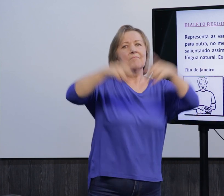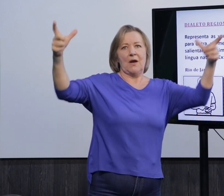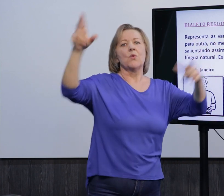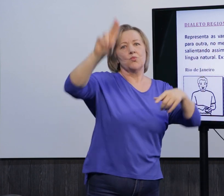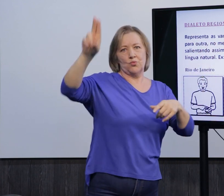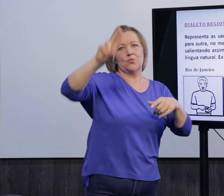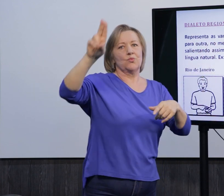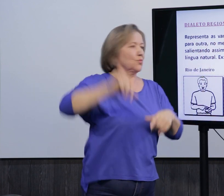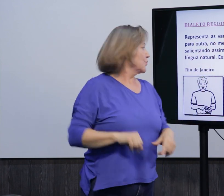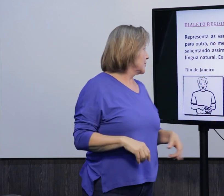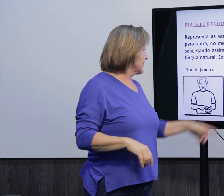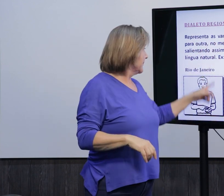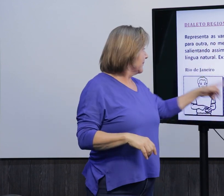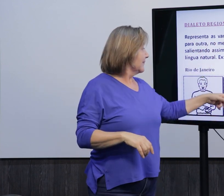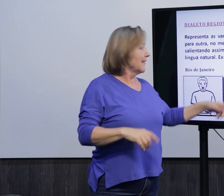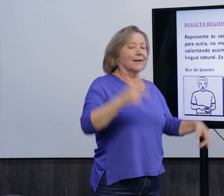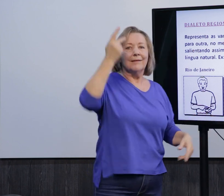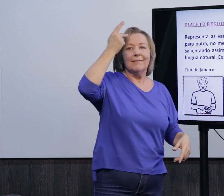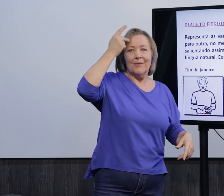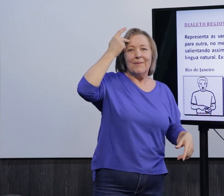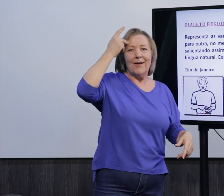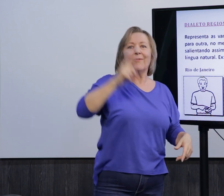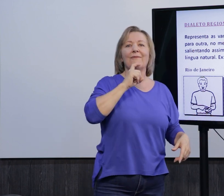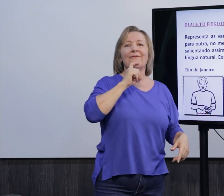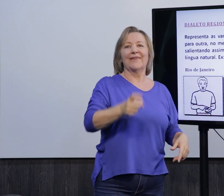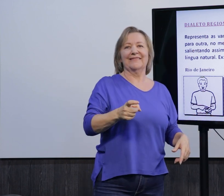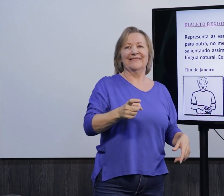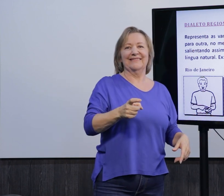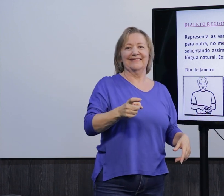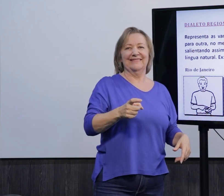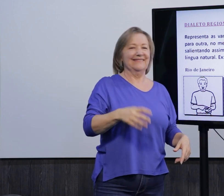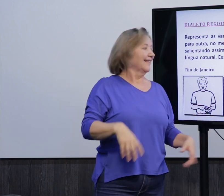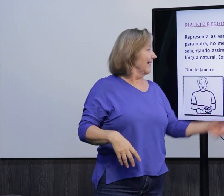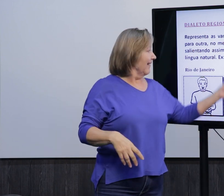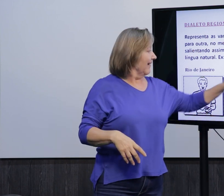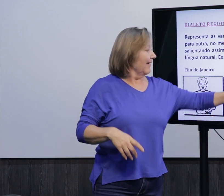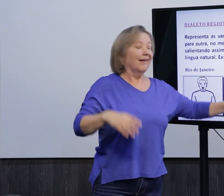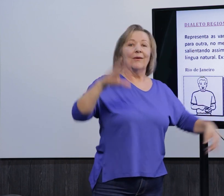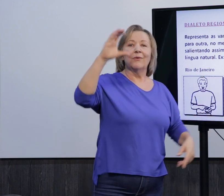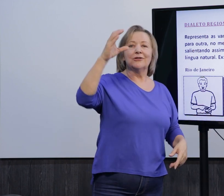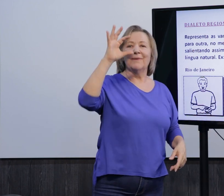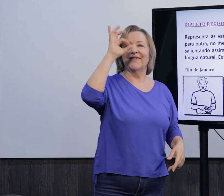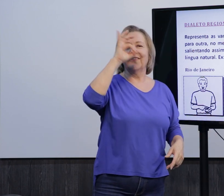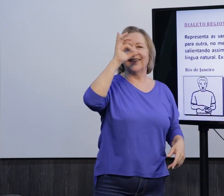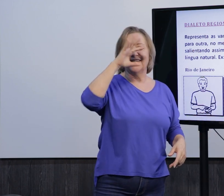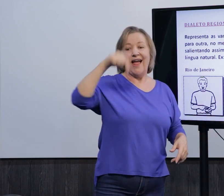sinal pra verde, né. A maioria, né, usa esse sinal pra verde. Né, em São Paulo, usam mais esse pra verde. E aqui em